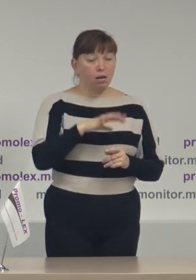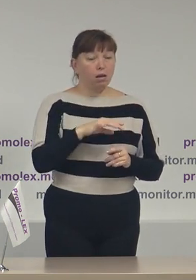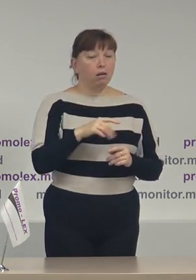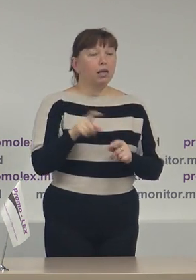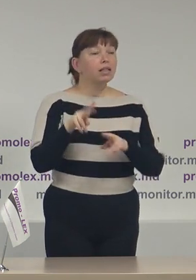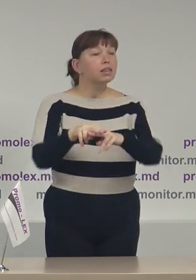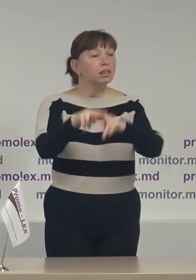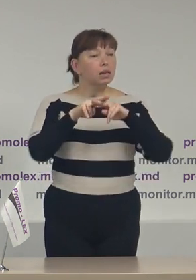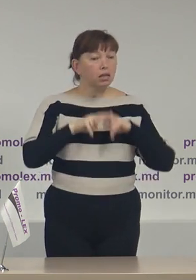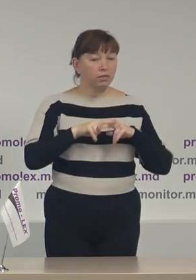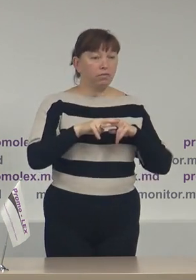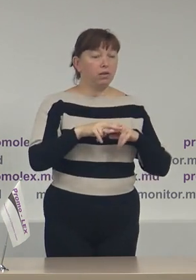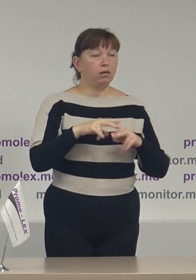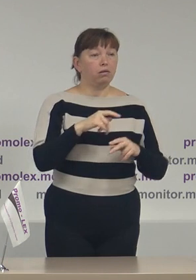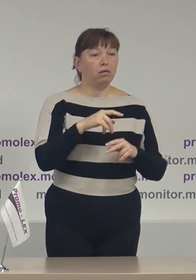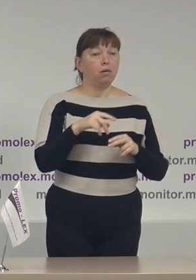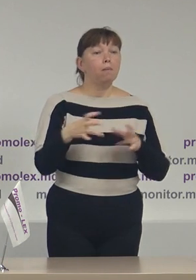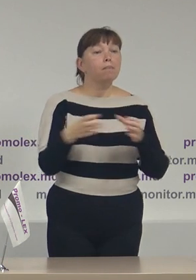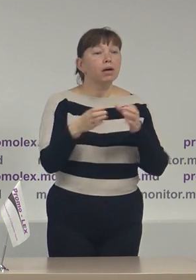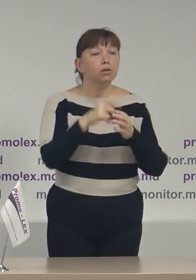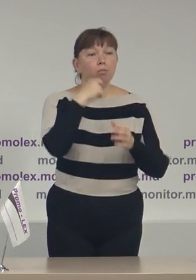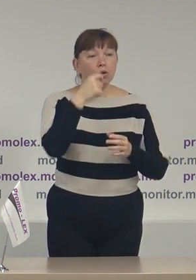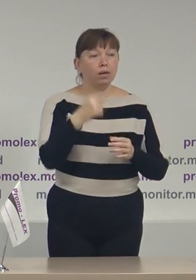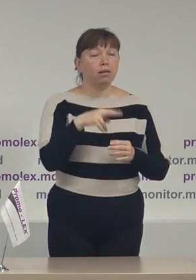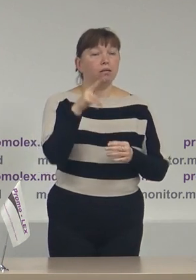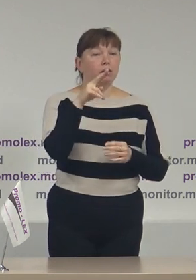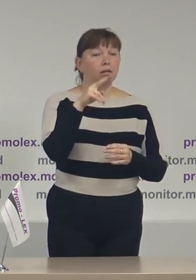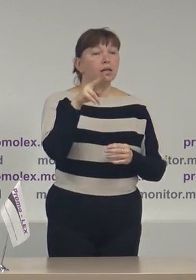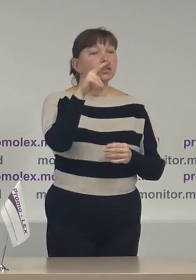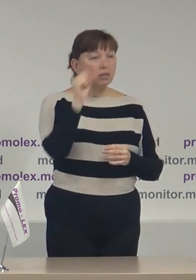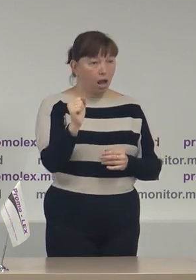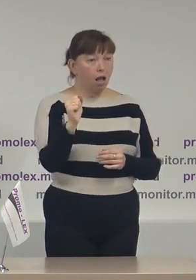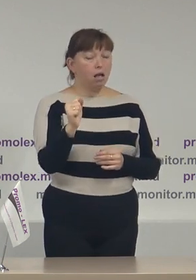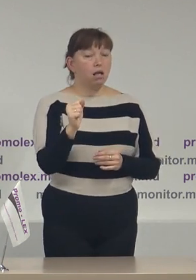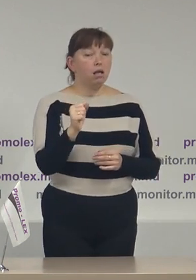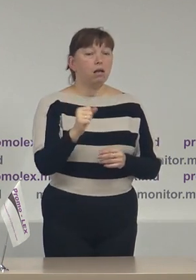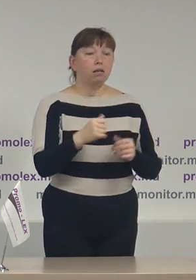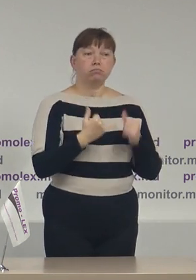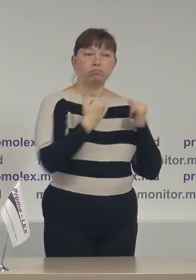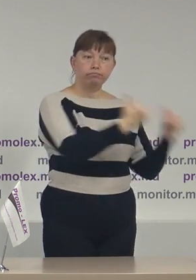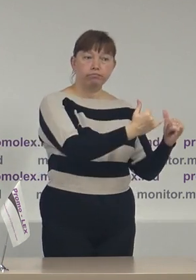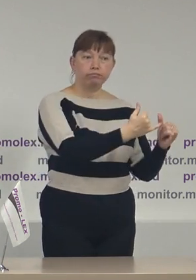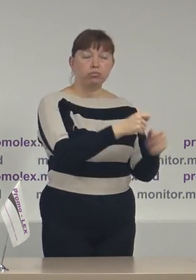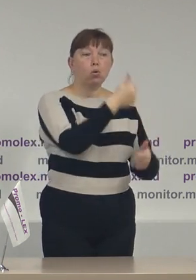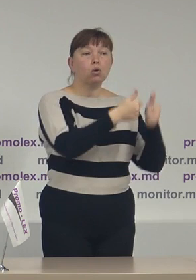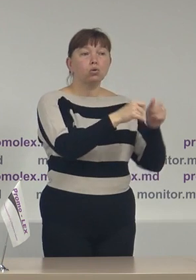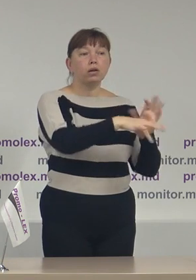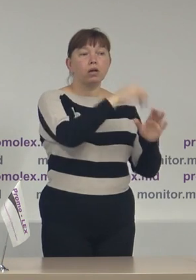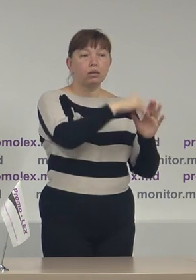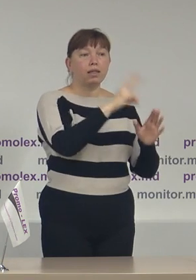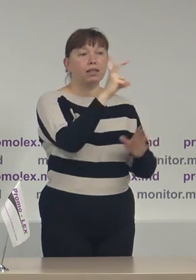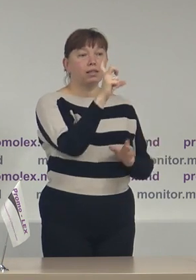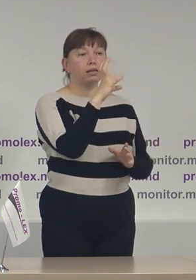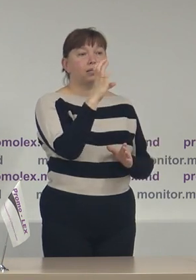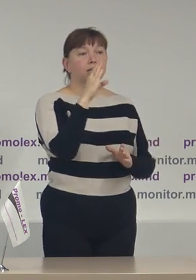din partea Partidului Politic Platformă de Mnitate și Adevăr în făvarea concurentului electoral Andrei